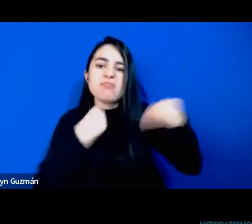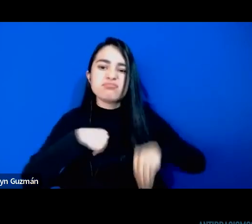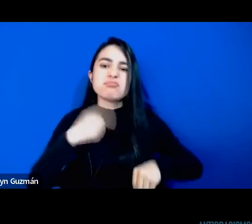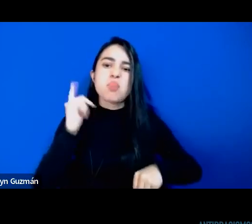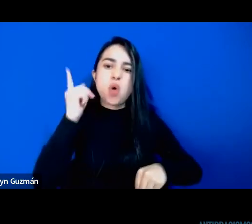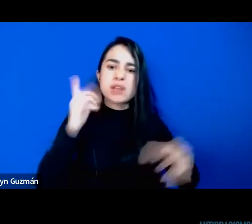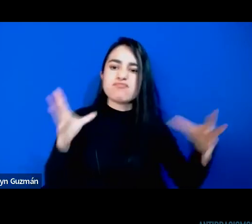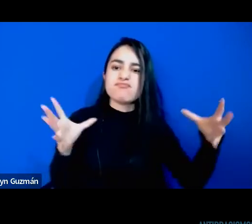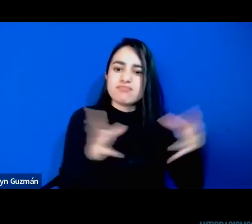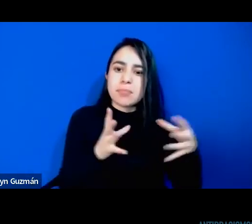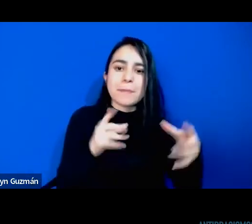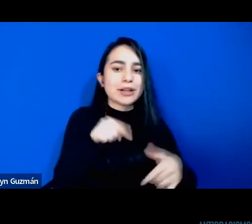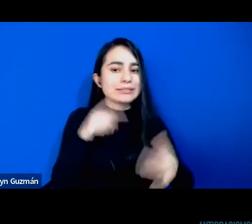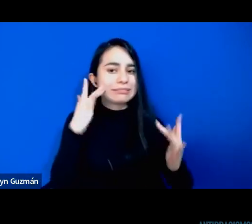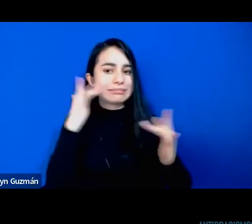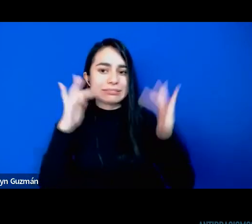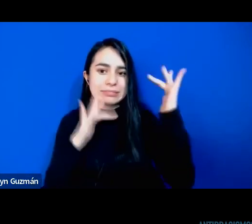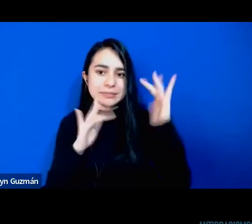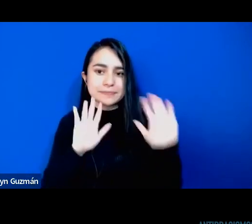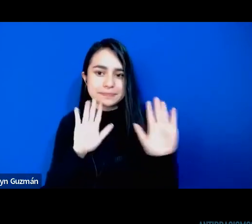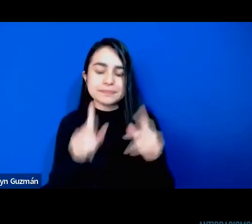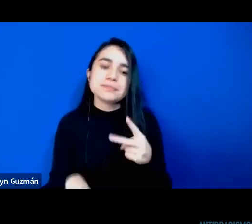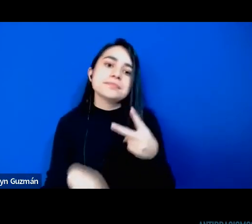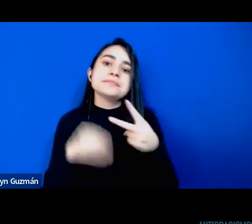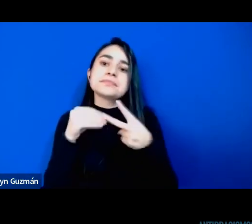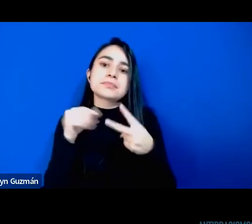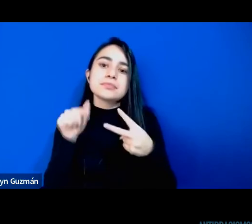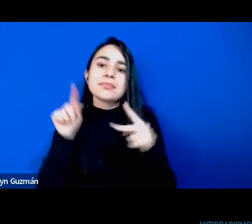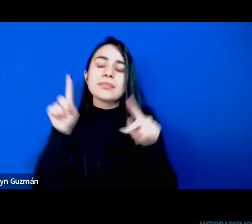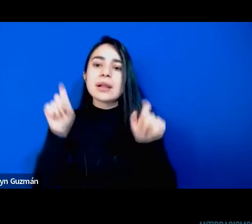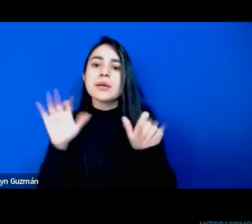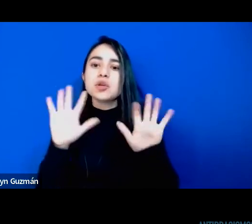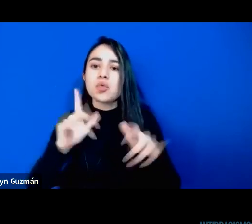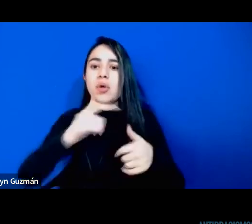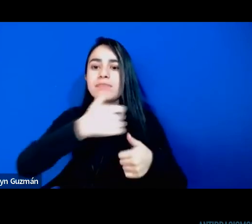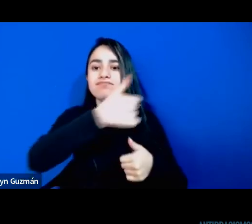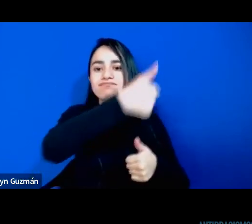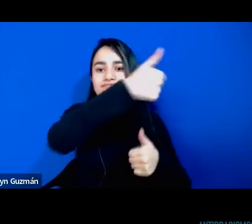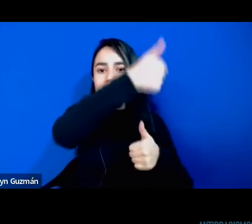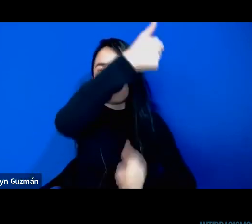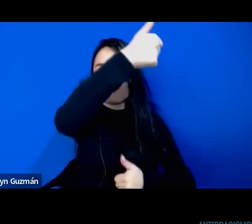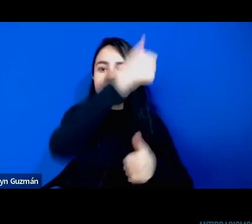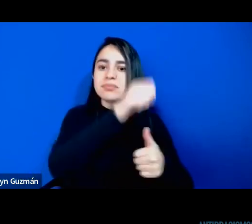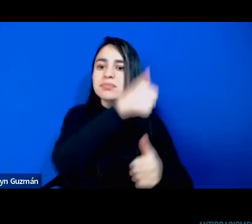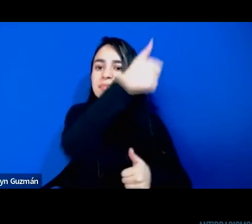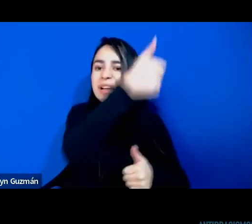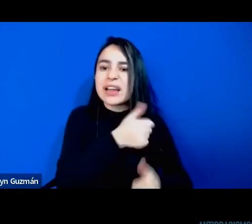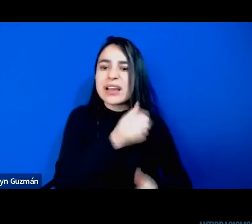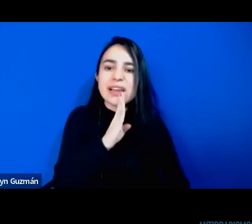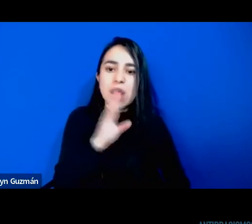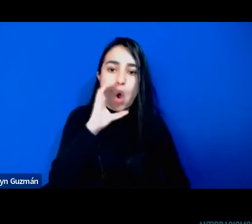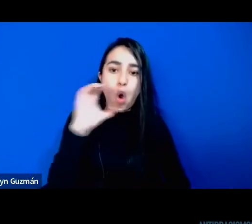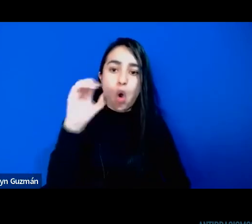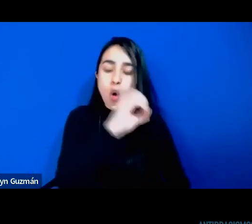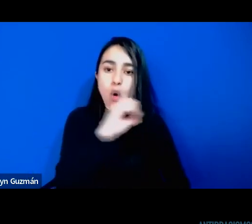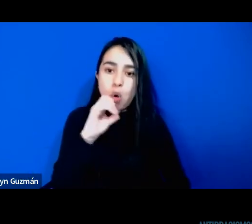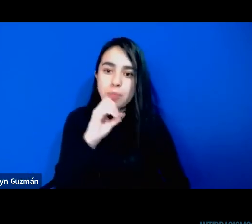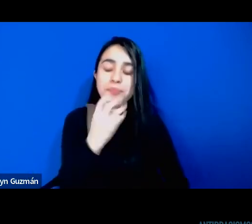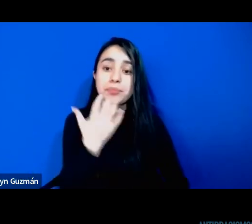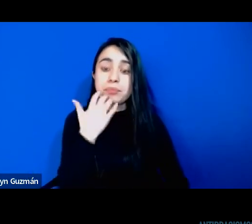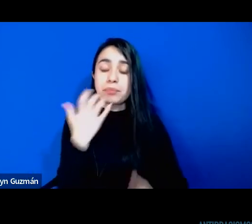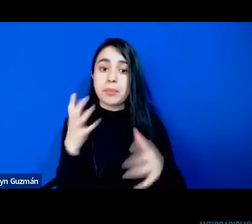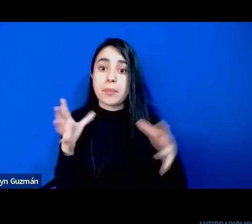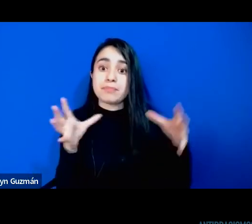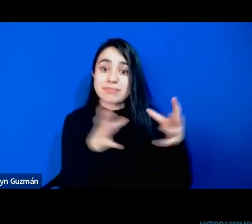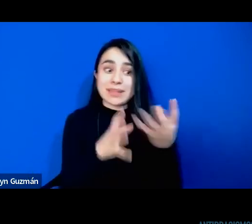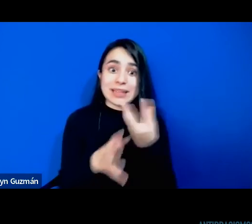Pero además, me parecía interesante esto de las jerarquías masculinas entre revolucionarios